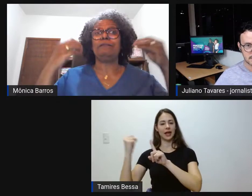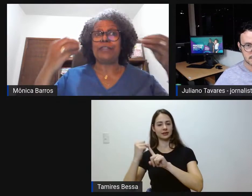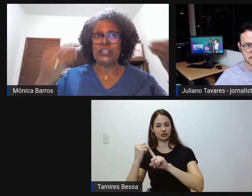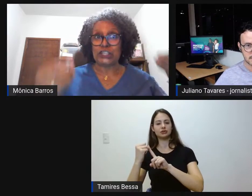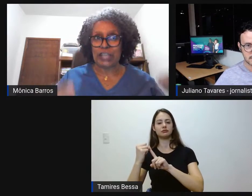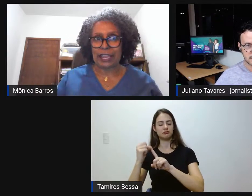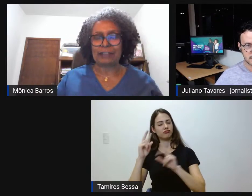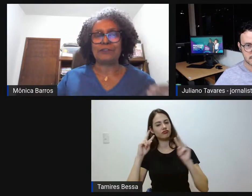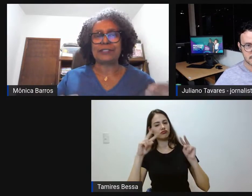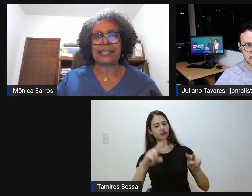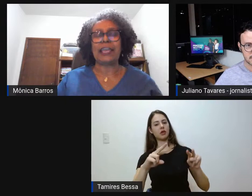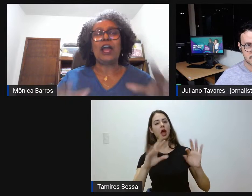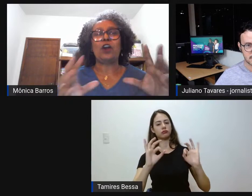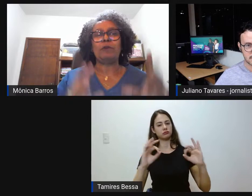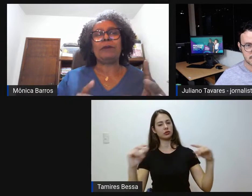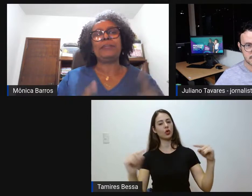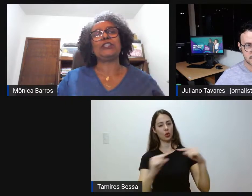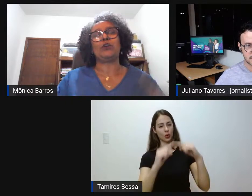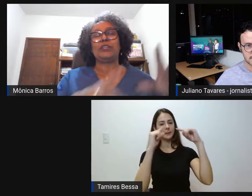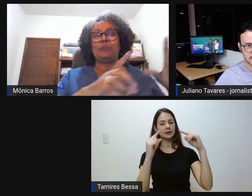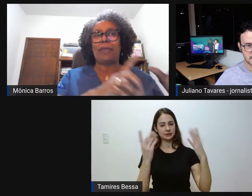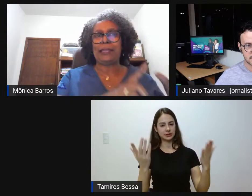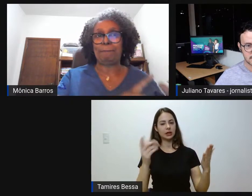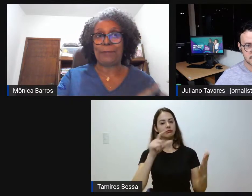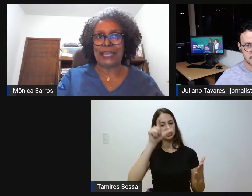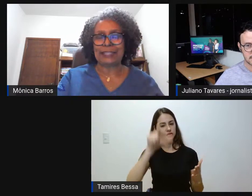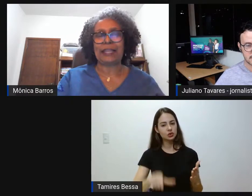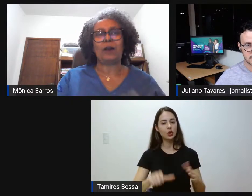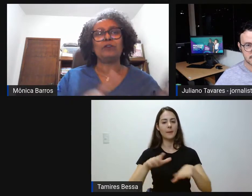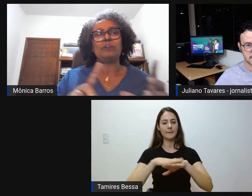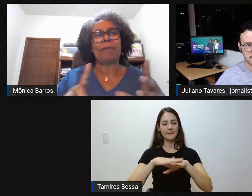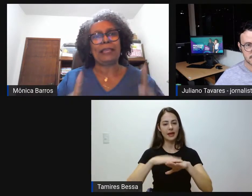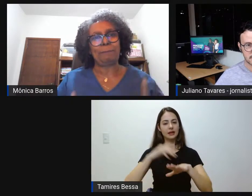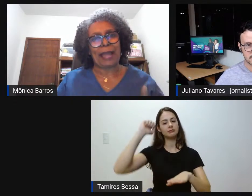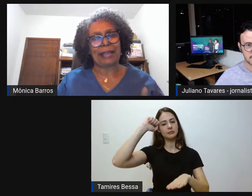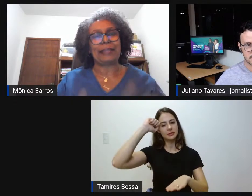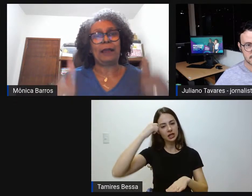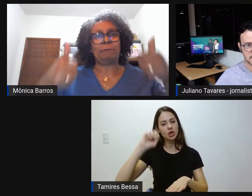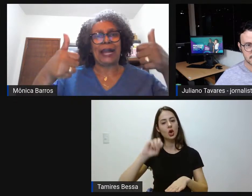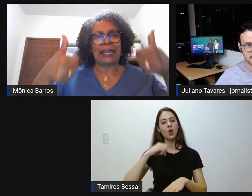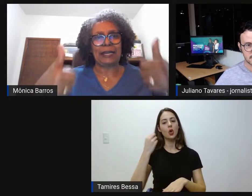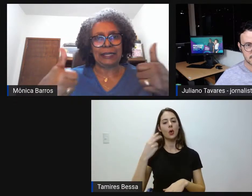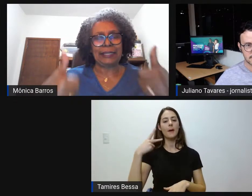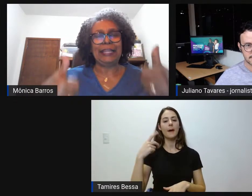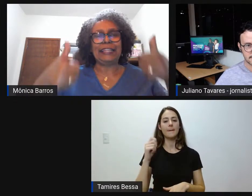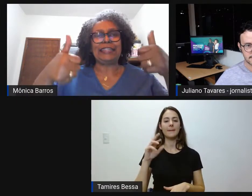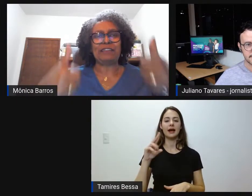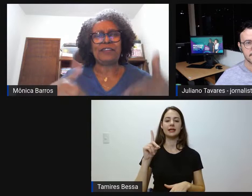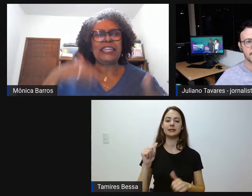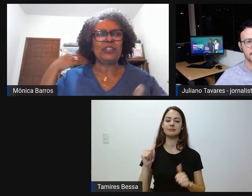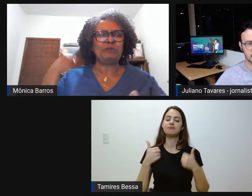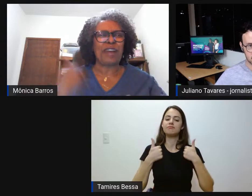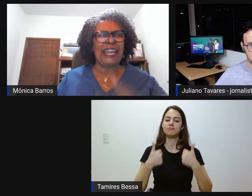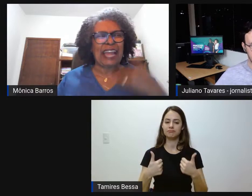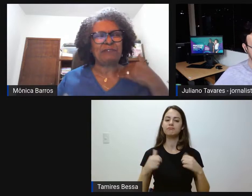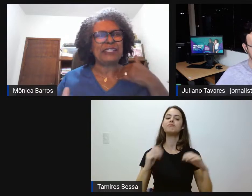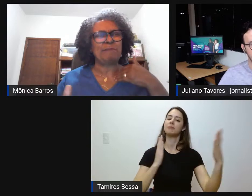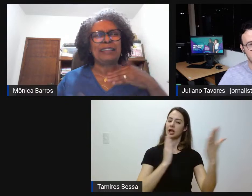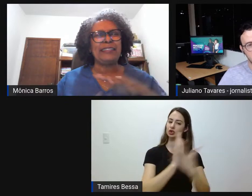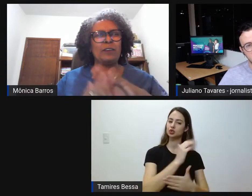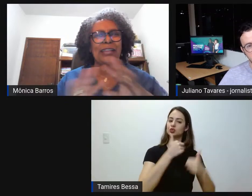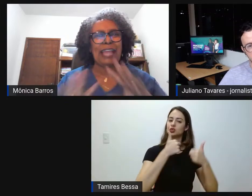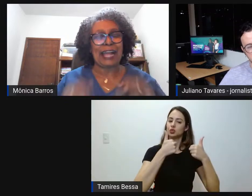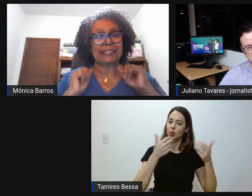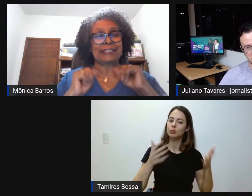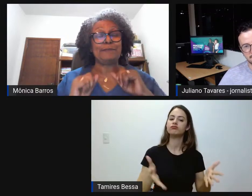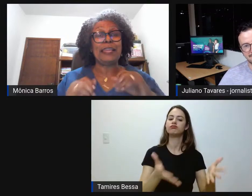enxerga você como uma pessoa de pele preta ou de pele parda, bacana, deferido, vai lá, faz